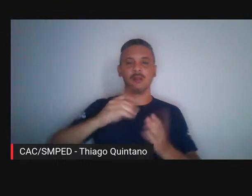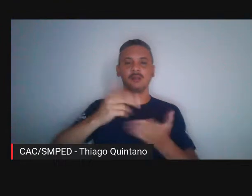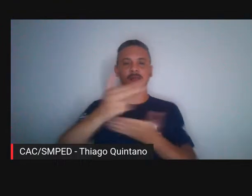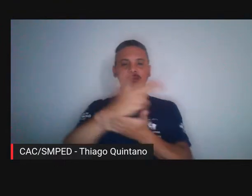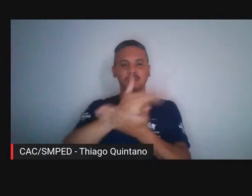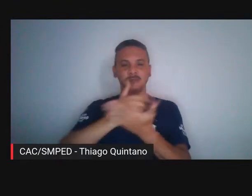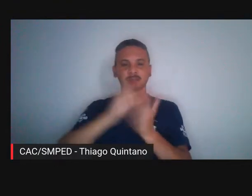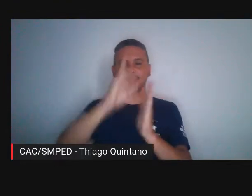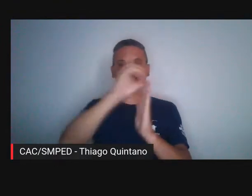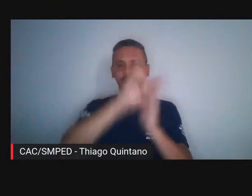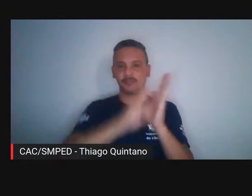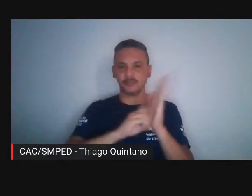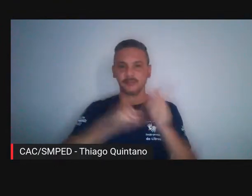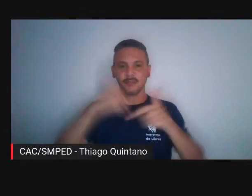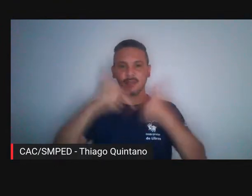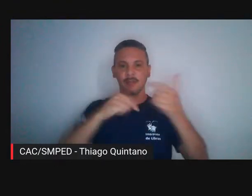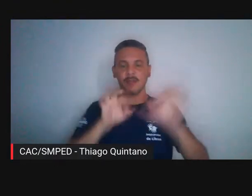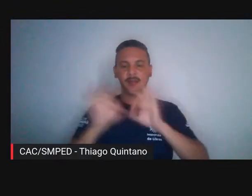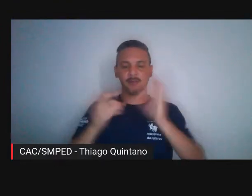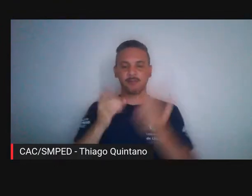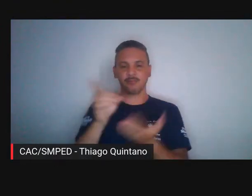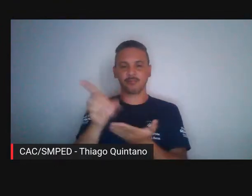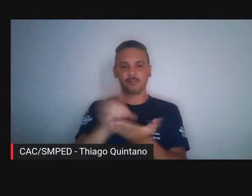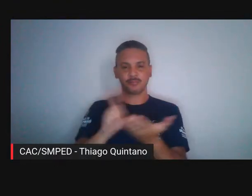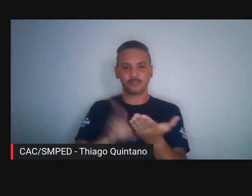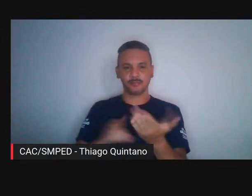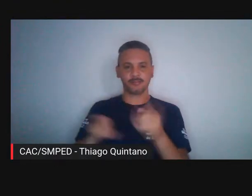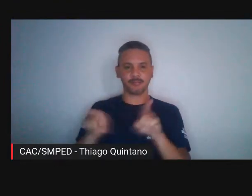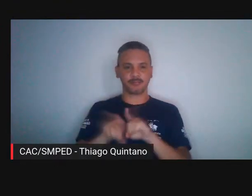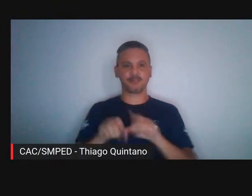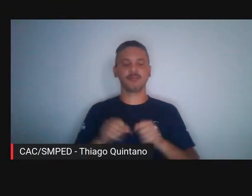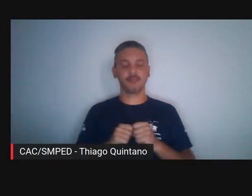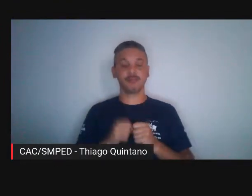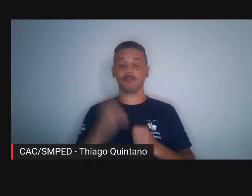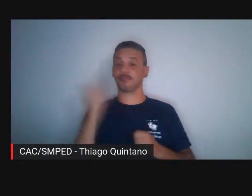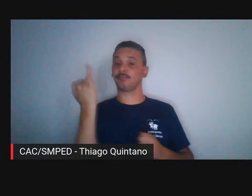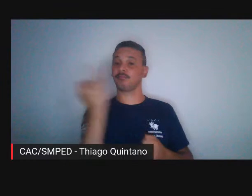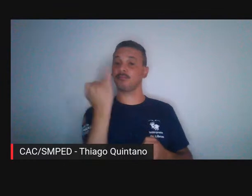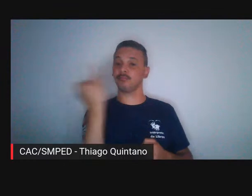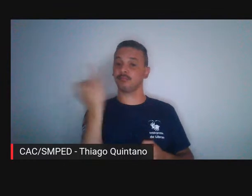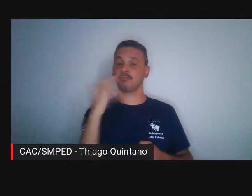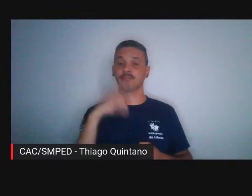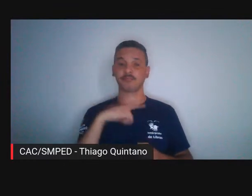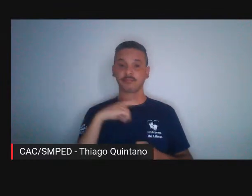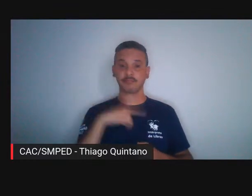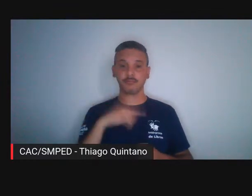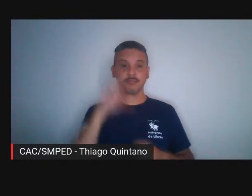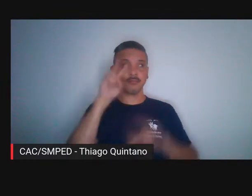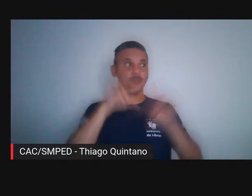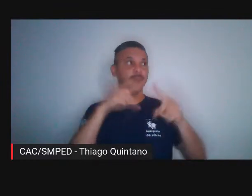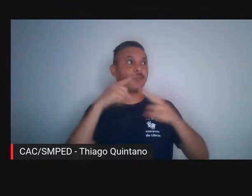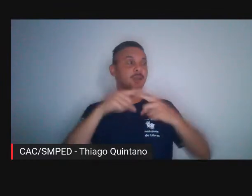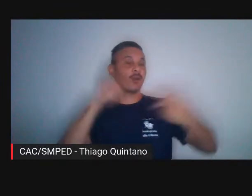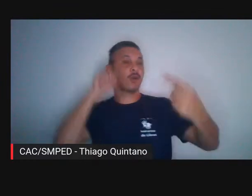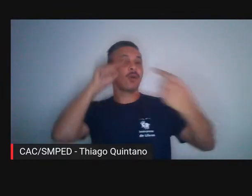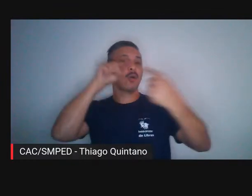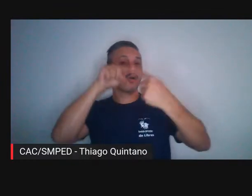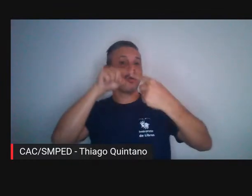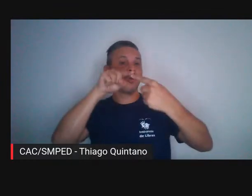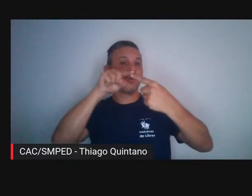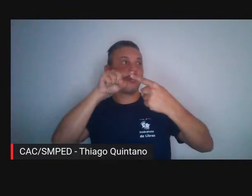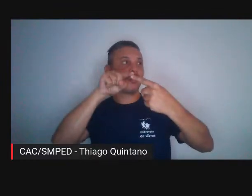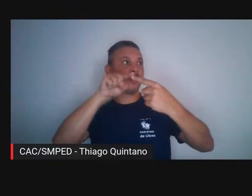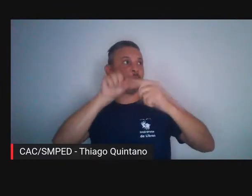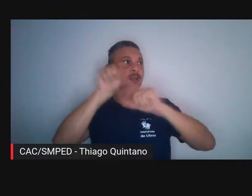como se trabalhou. Então, isso é interessante, a meu ver, porque combina ou se sintoniza